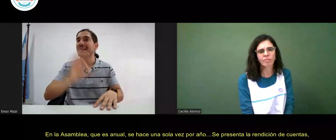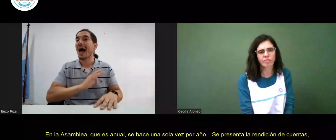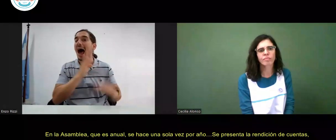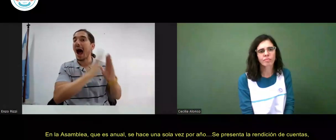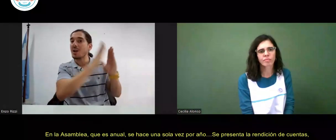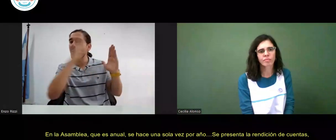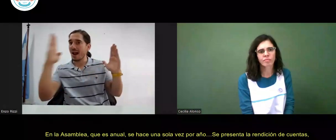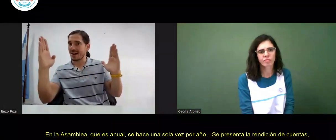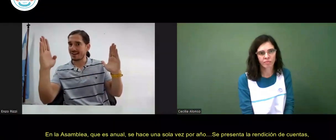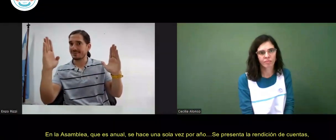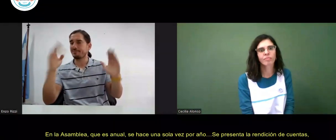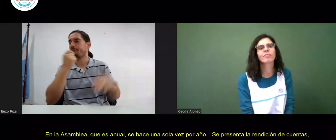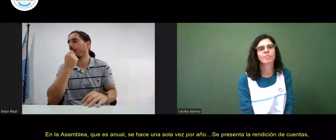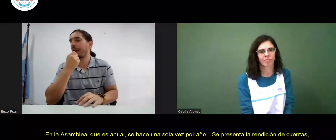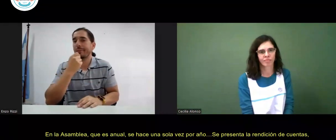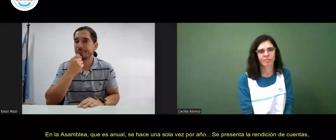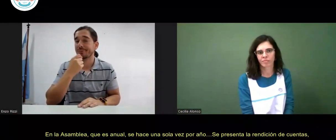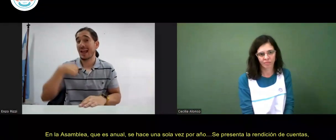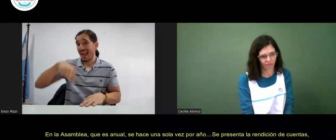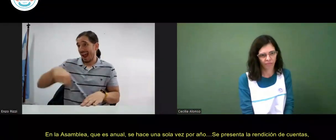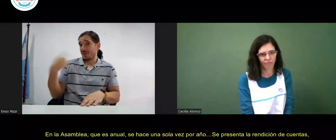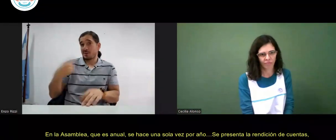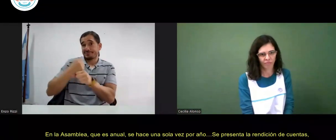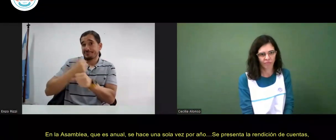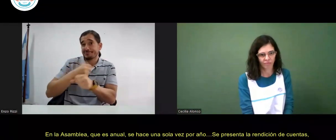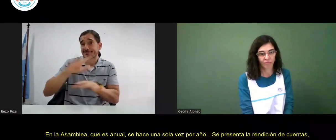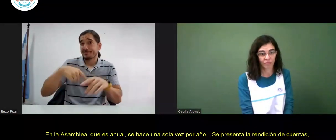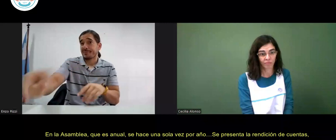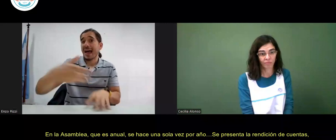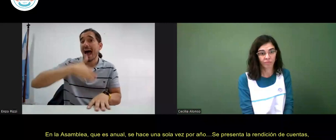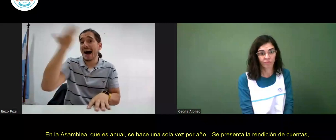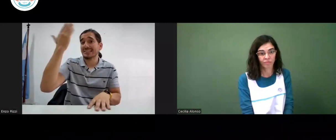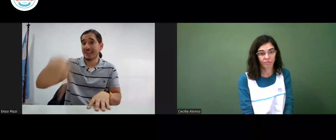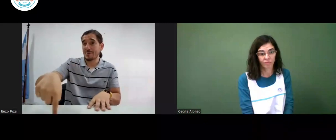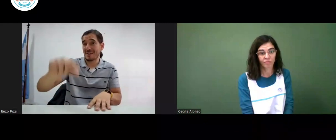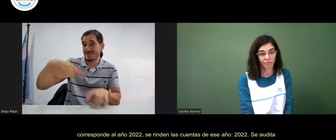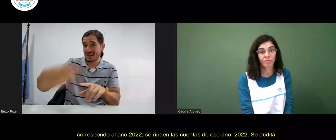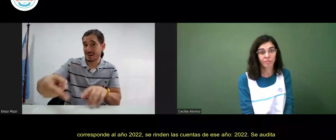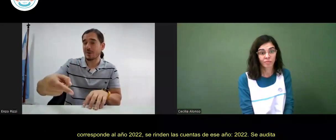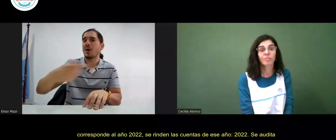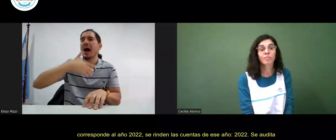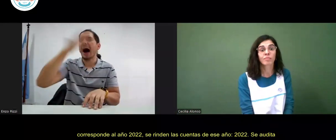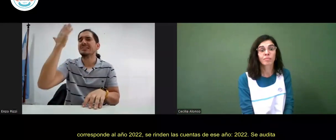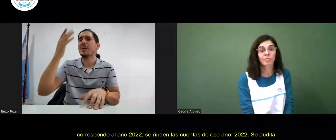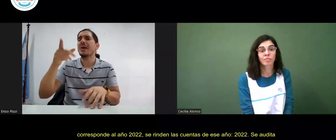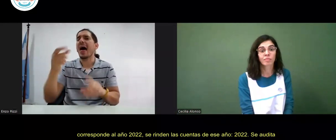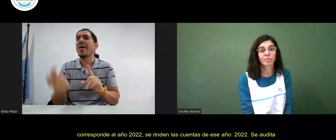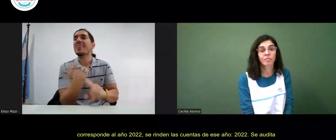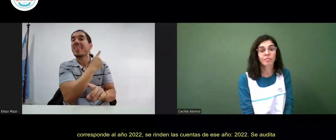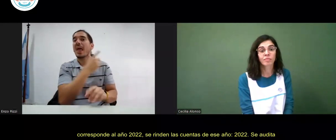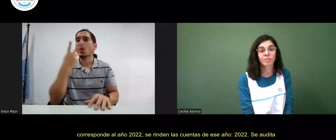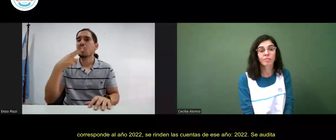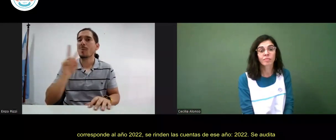presupuesto anual por ejemplo esta asamblea que vamos a desarrollar corresponde al año